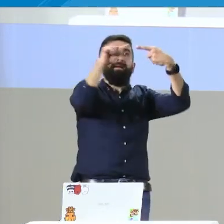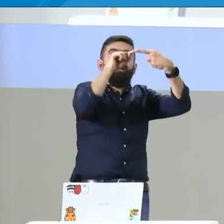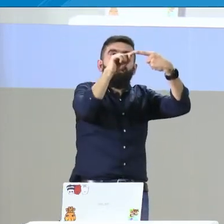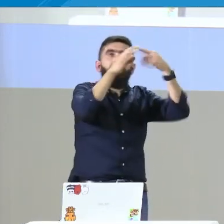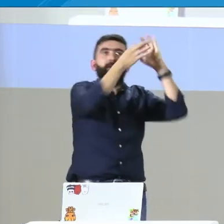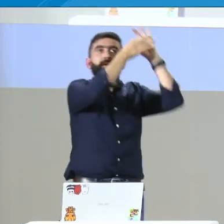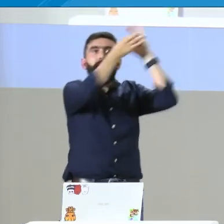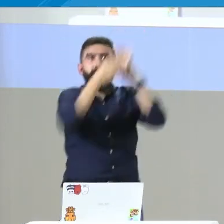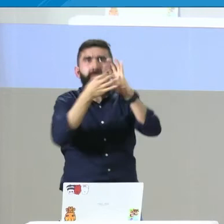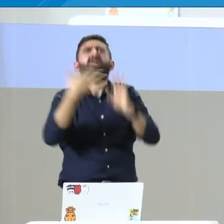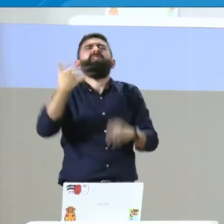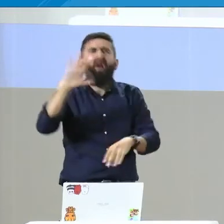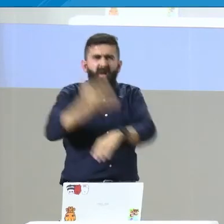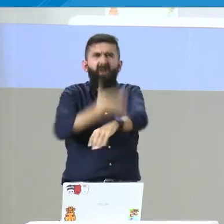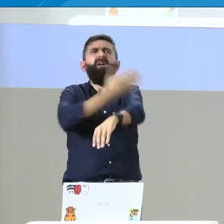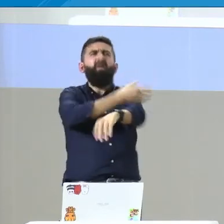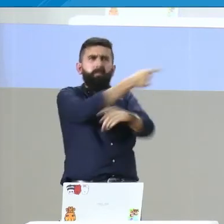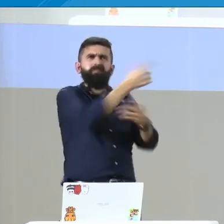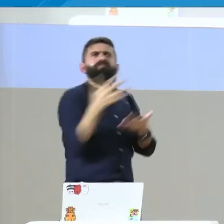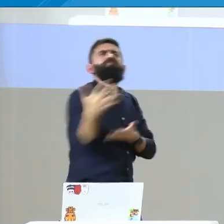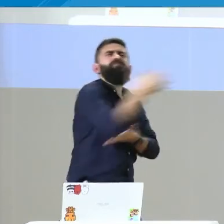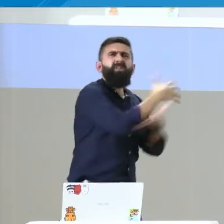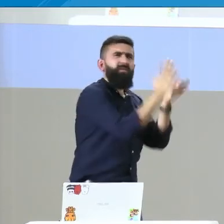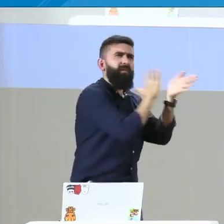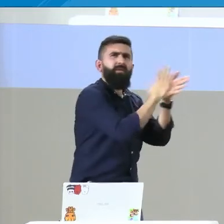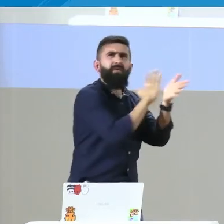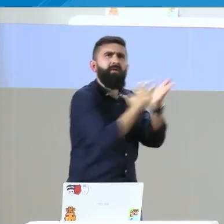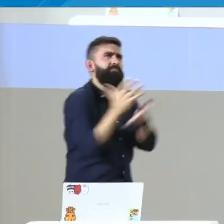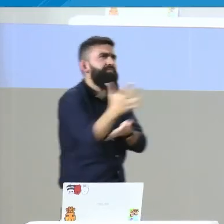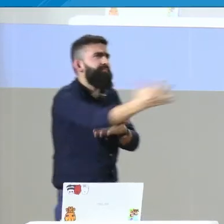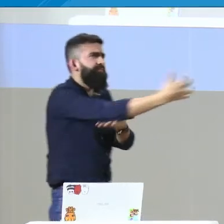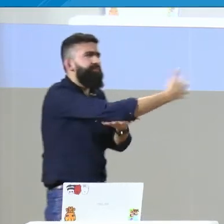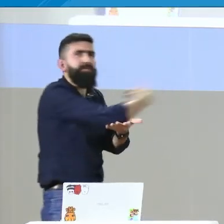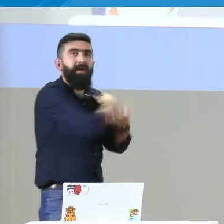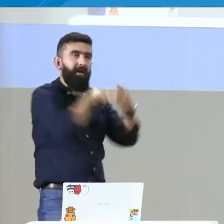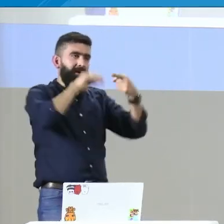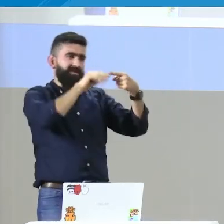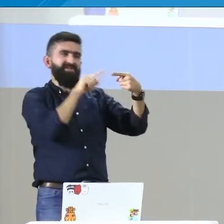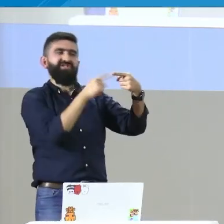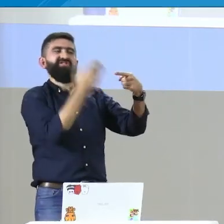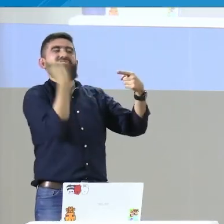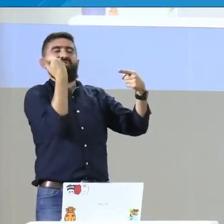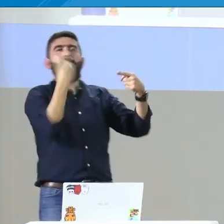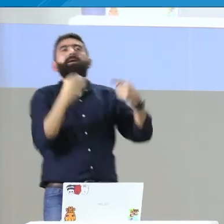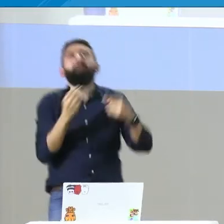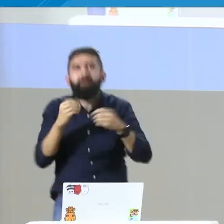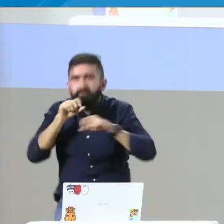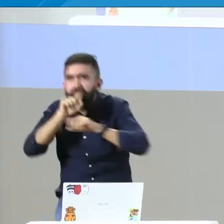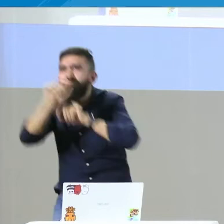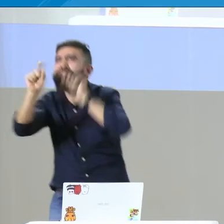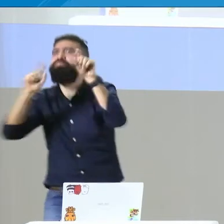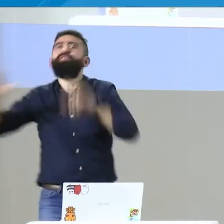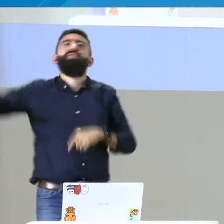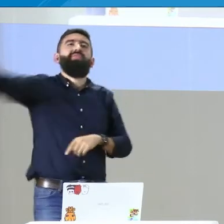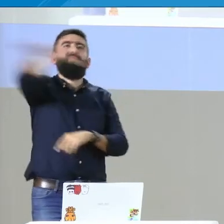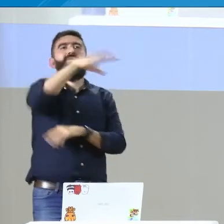Bien, esto que habíamos hablado anteriormente de las cuatro líneas de investigación, entonces tenemos algunas informaciones que están allí, que es lo que